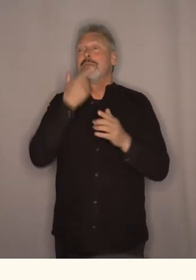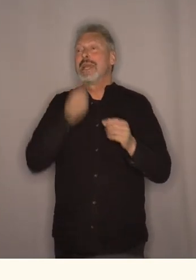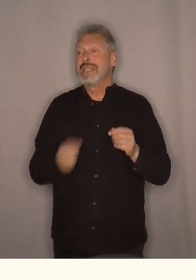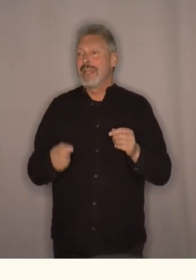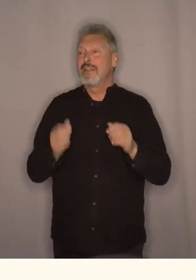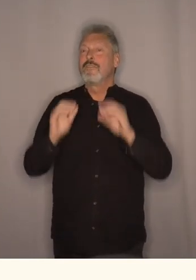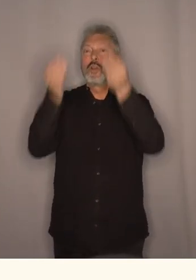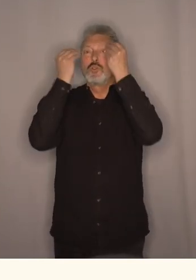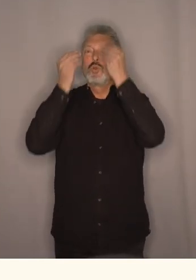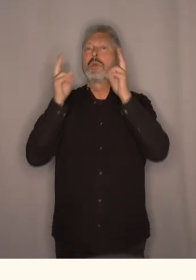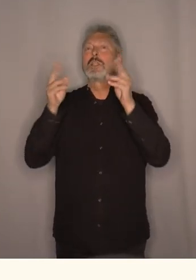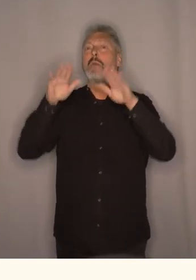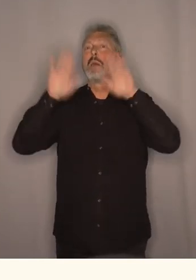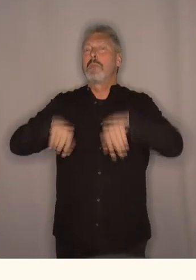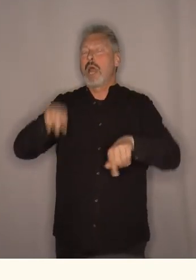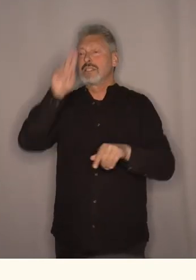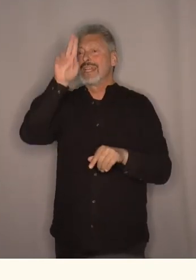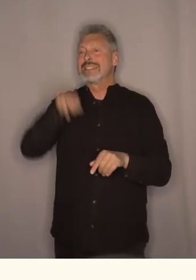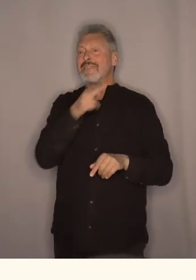i Schweiz.